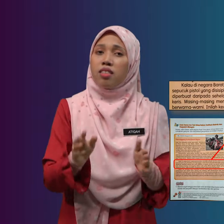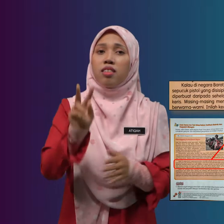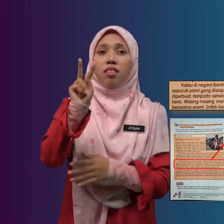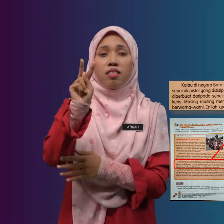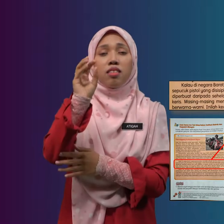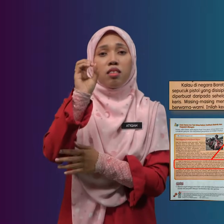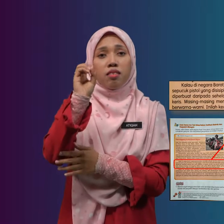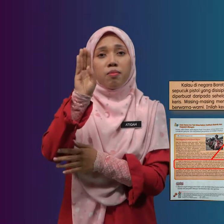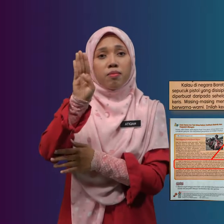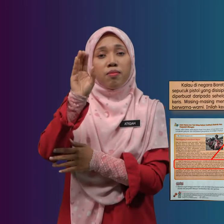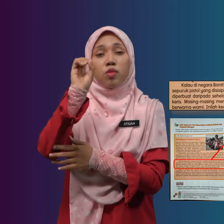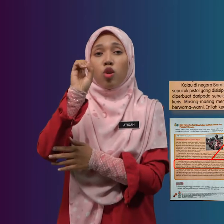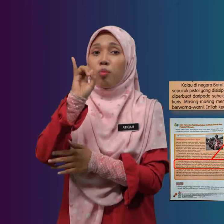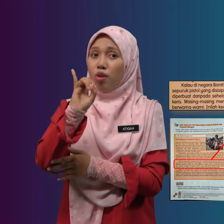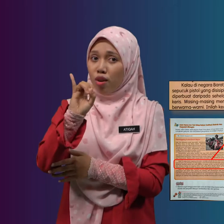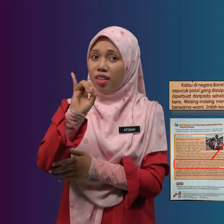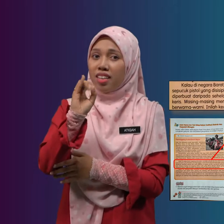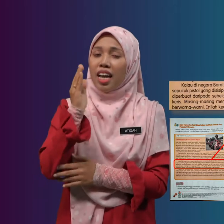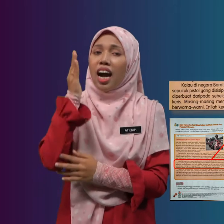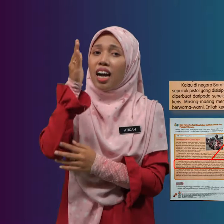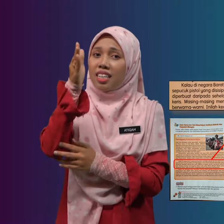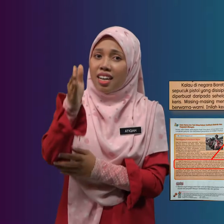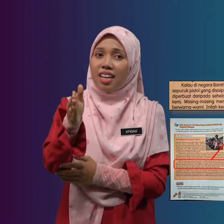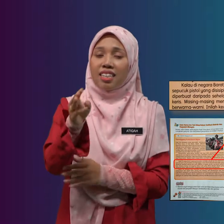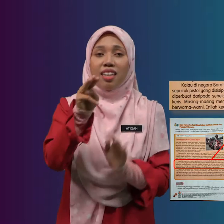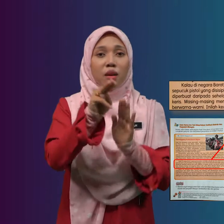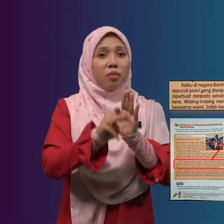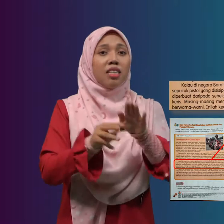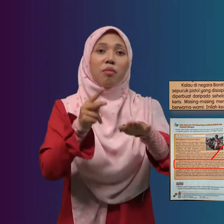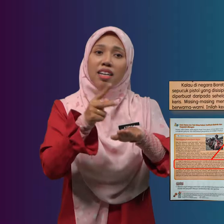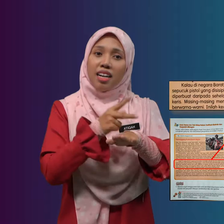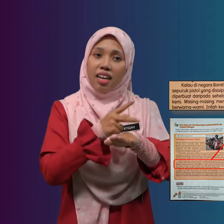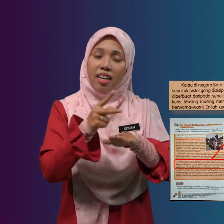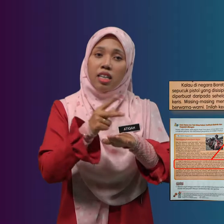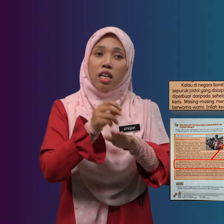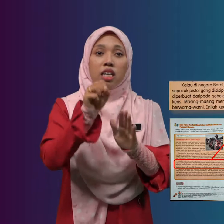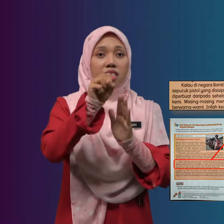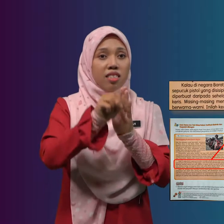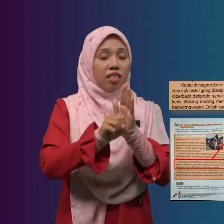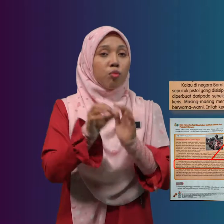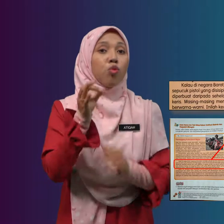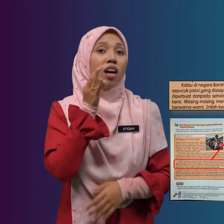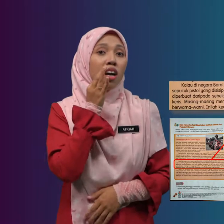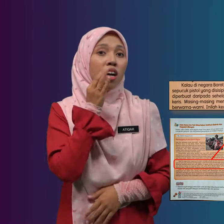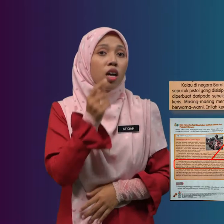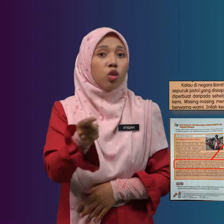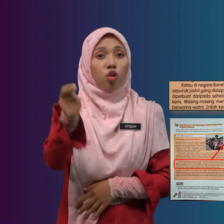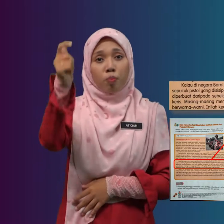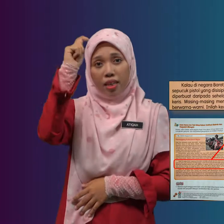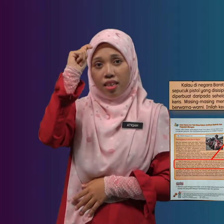Koboy Akan Memakai Sebuah Topi